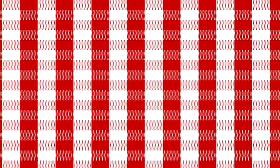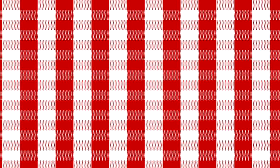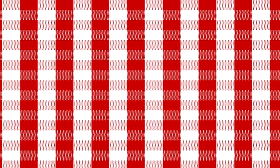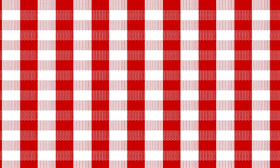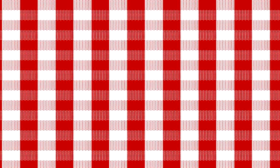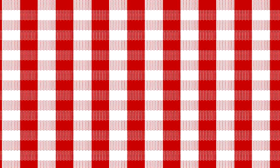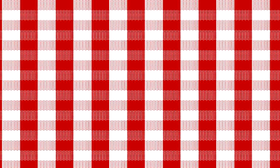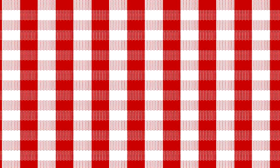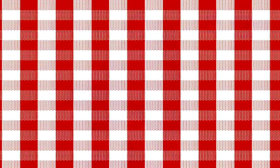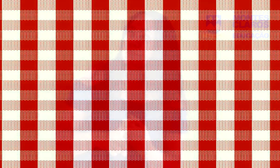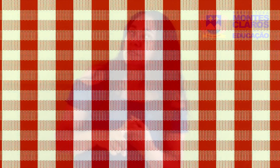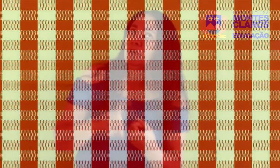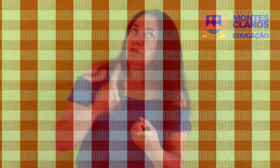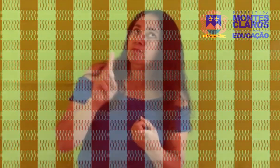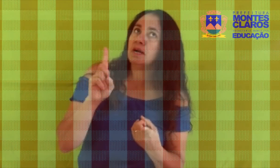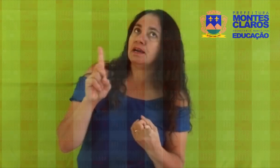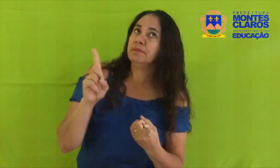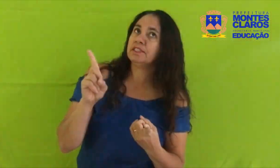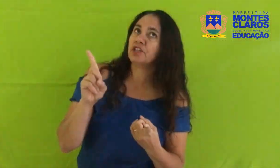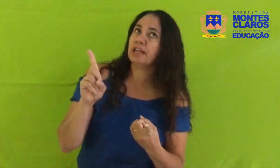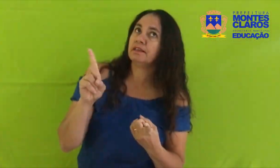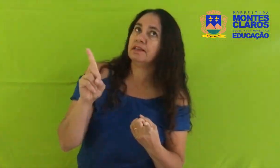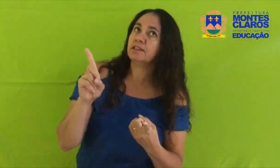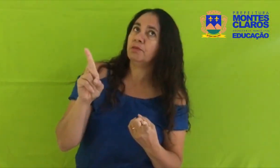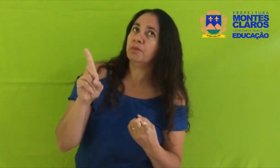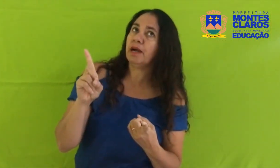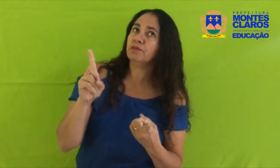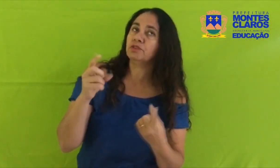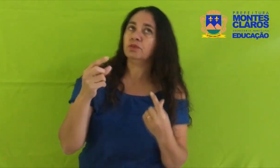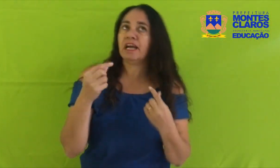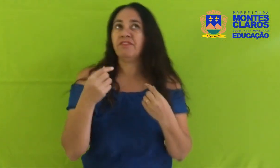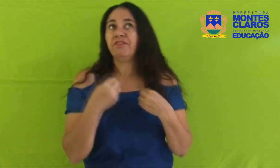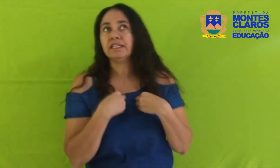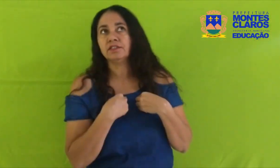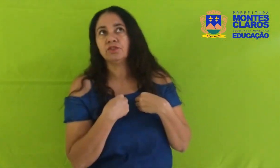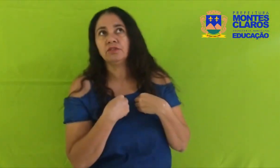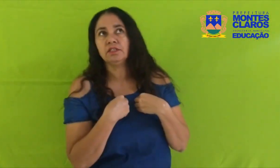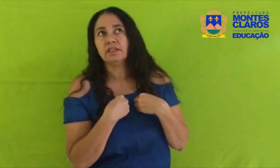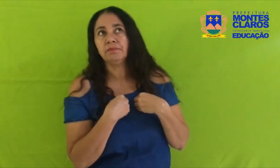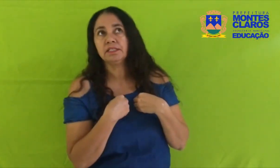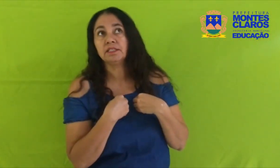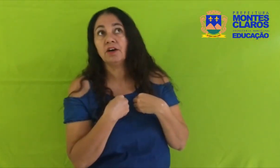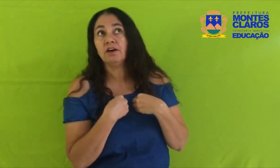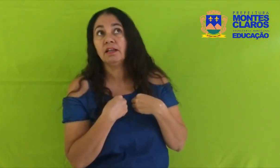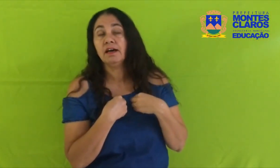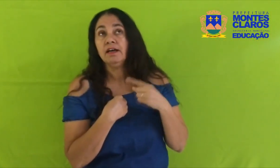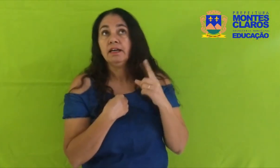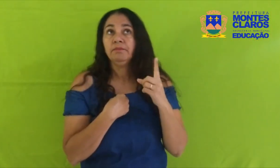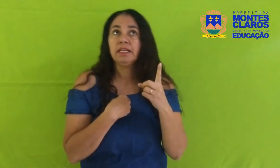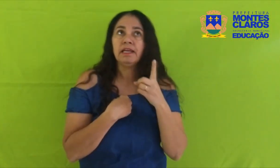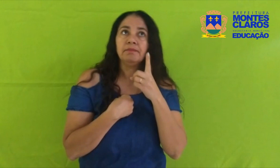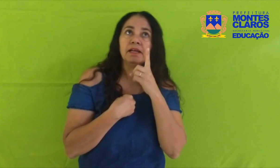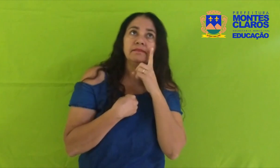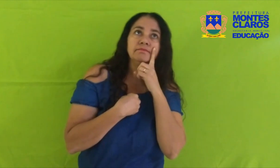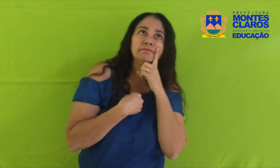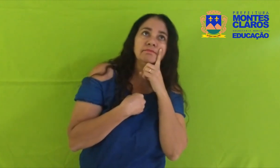Hum, uma camisa xadrez que o meu pai usou Na festa junina da minha escola Me lembra Hum,